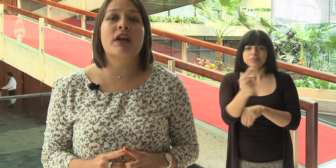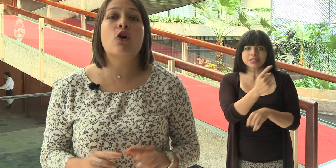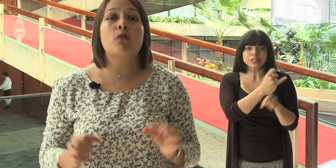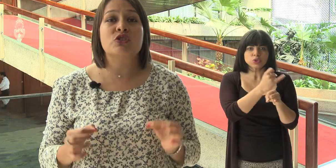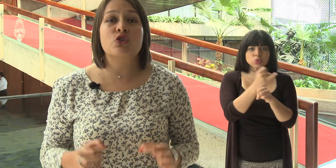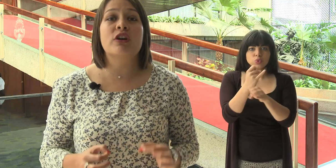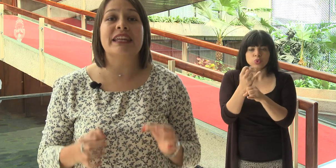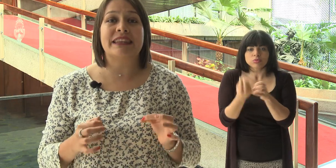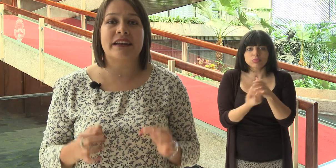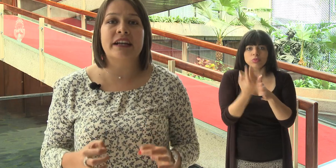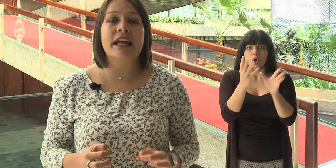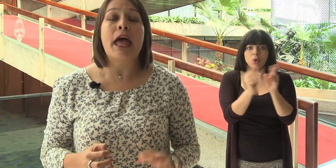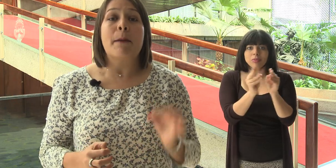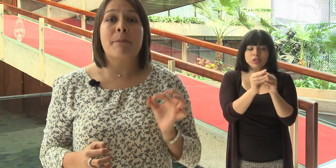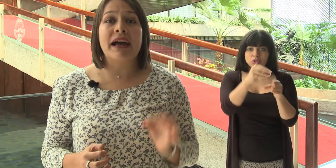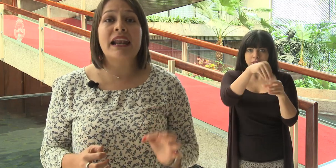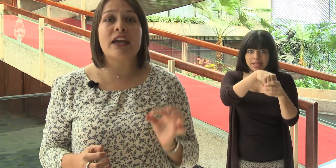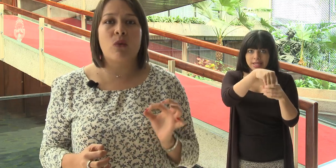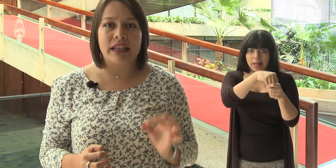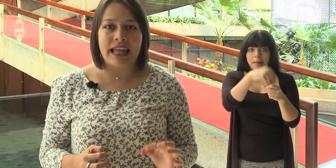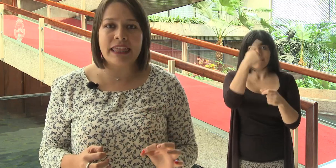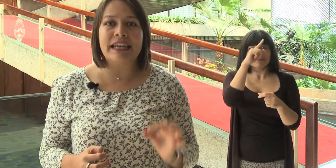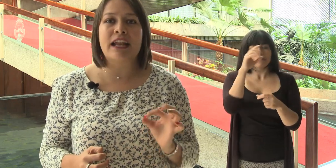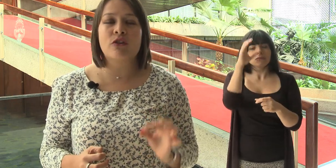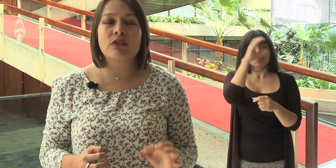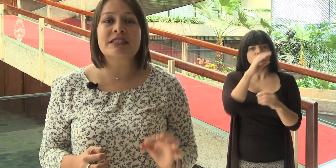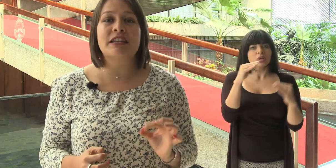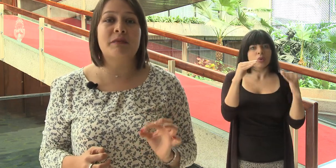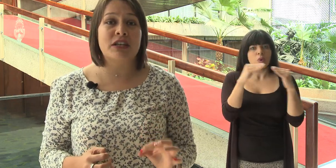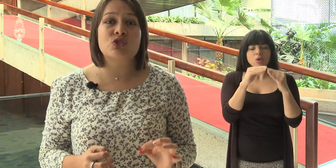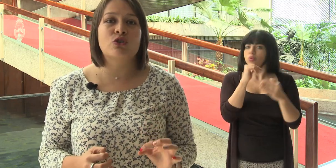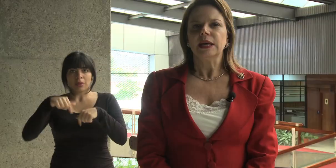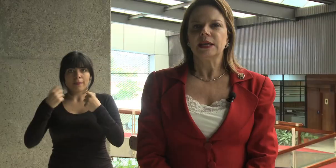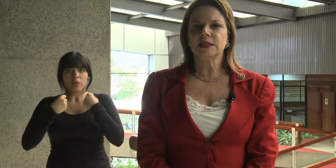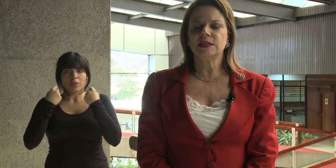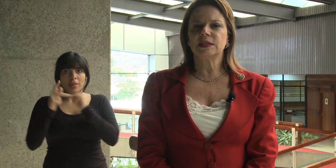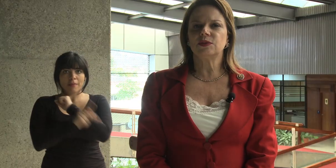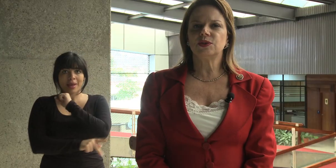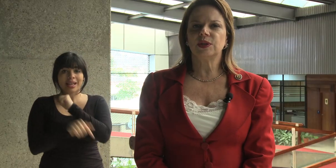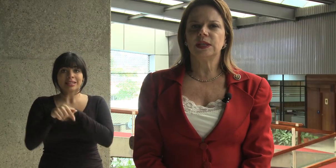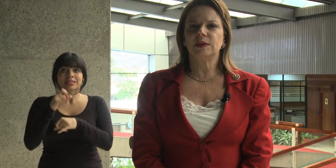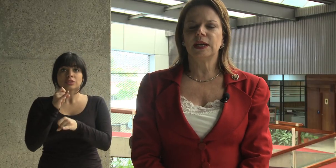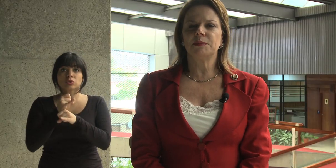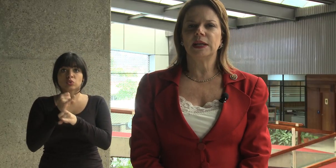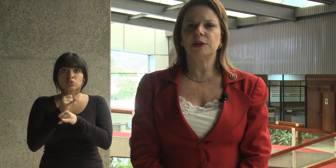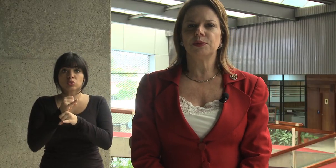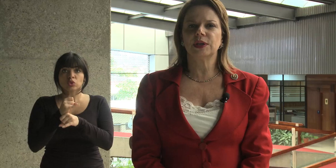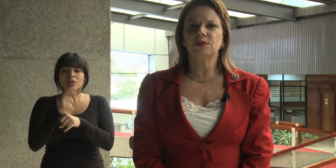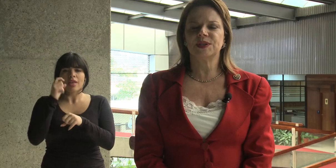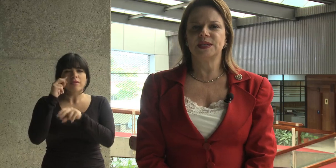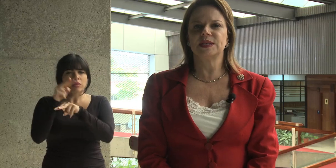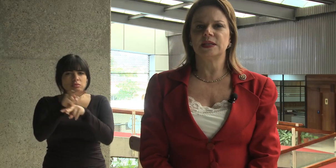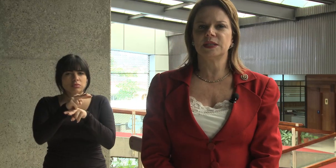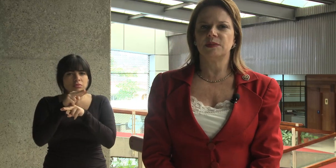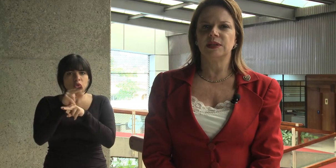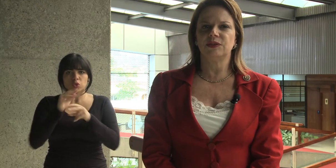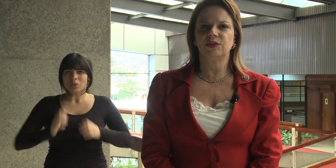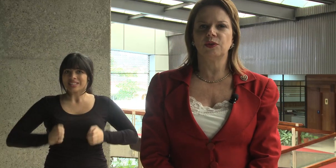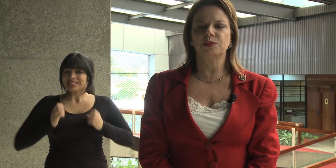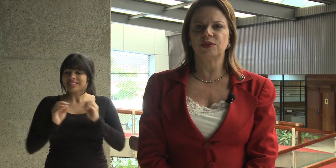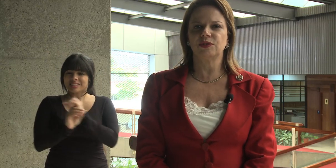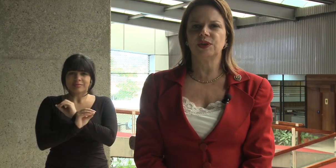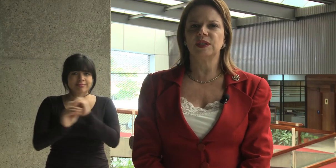a generar una comisión interna para la igualdad y la no discriminación. Estas instituciones deberán velar porque no exista